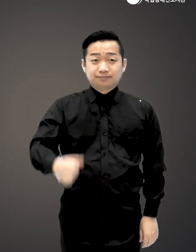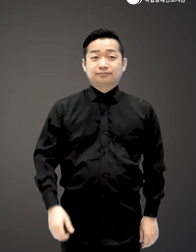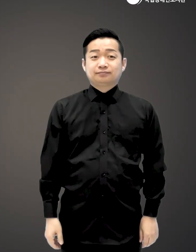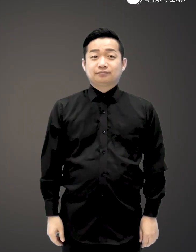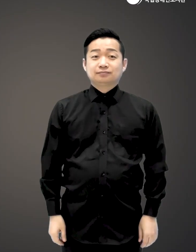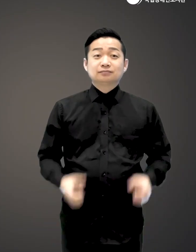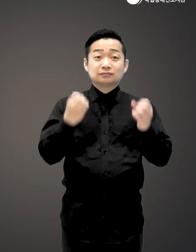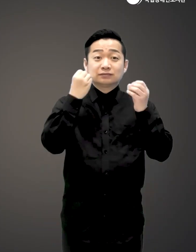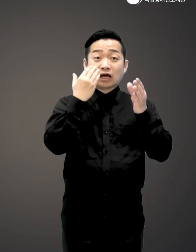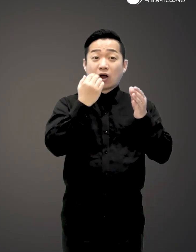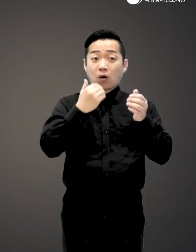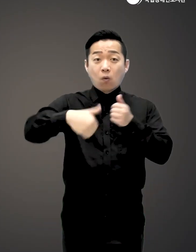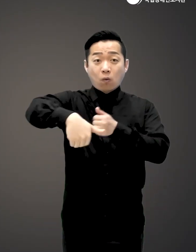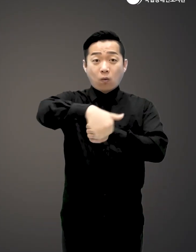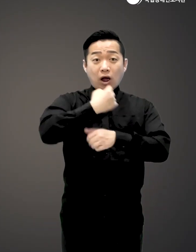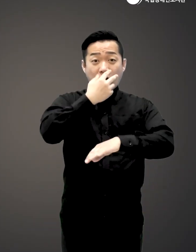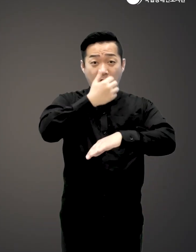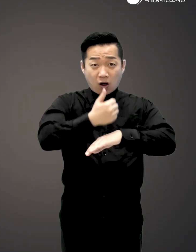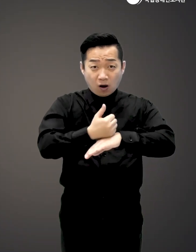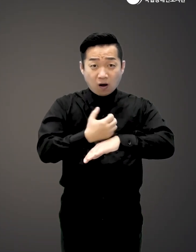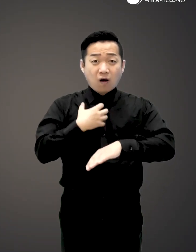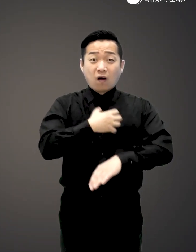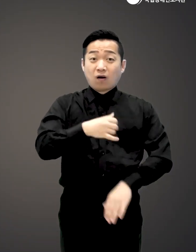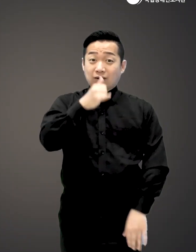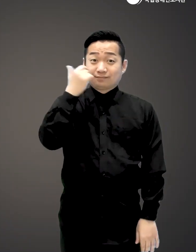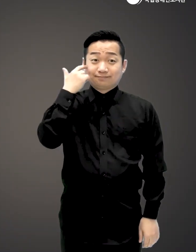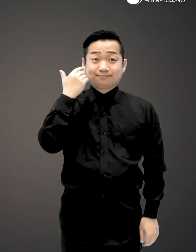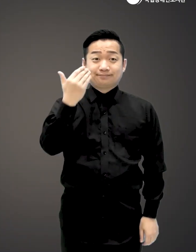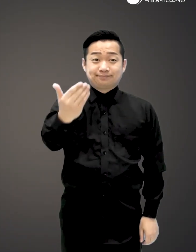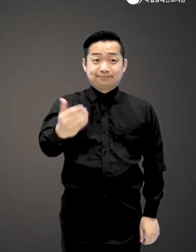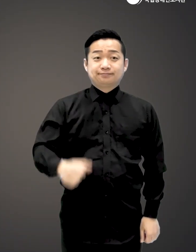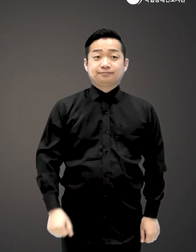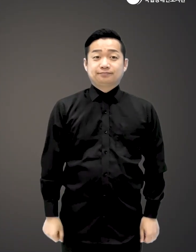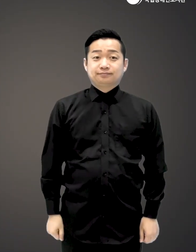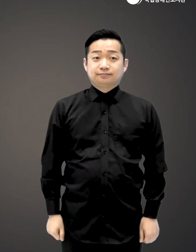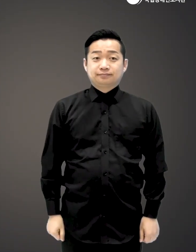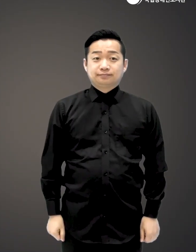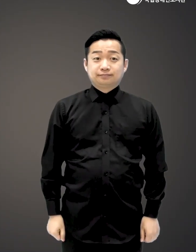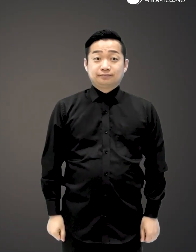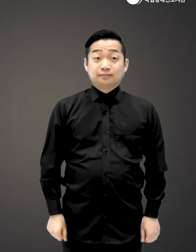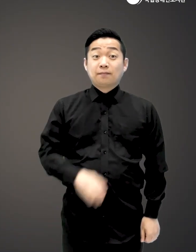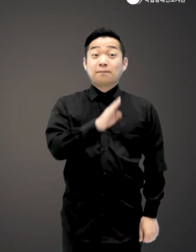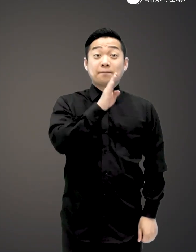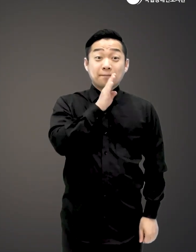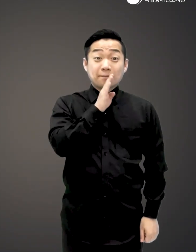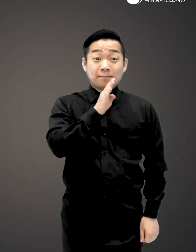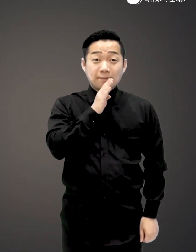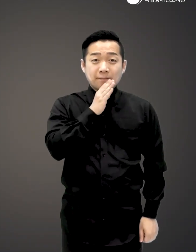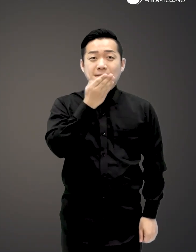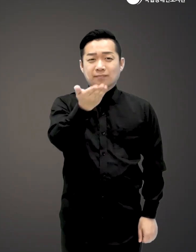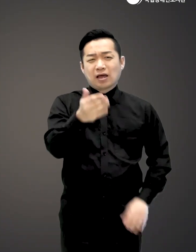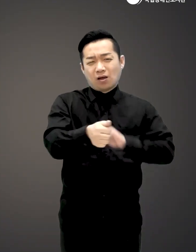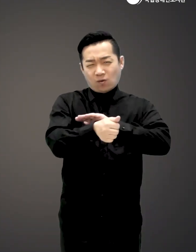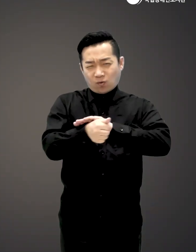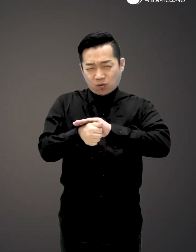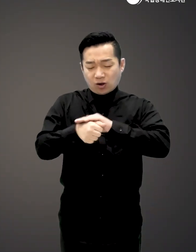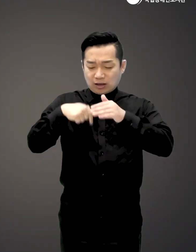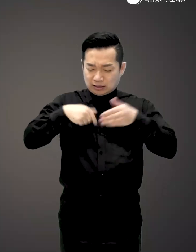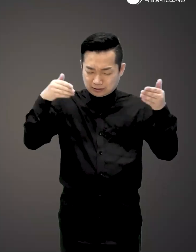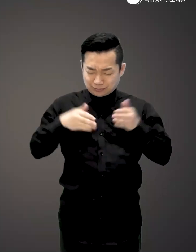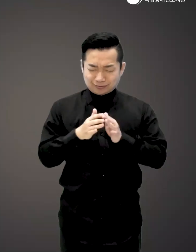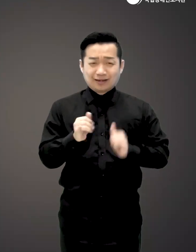새로운 환경에 적응하는 걸 걱정하시나요? 그렇다면 당신은 소심한 내양인이 맞습니다